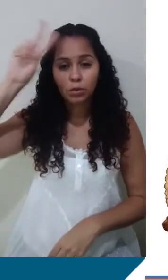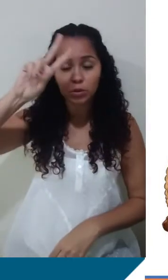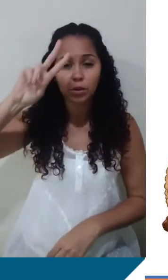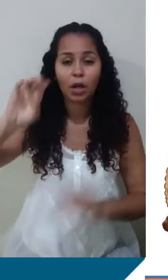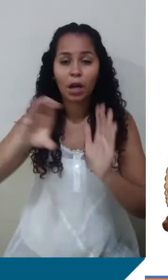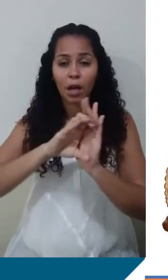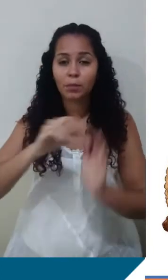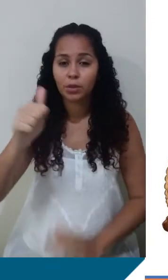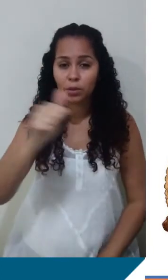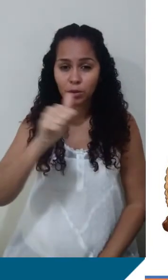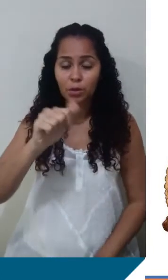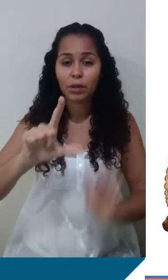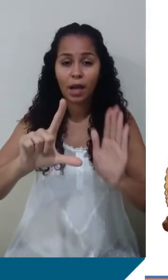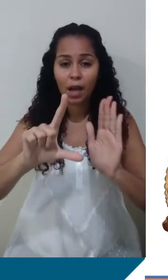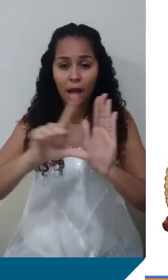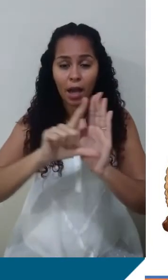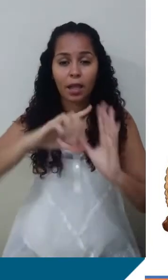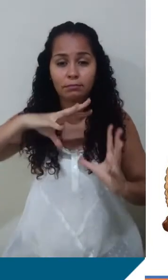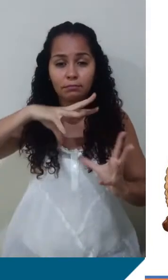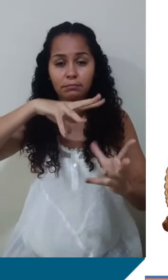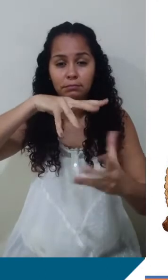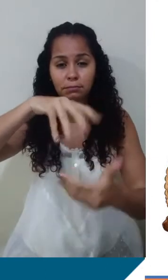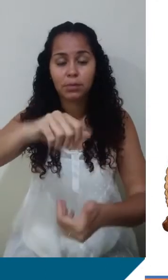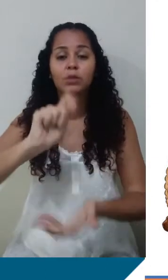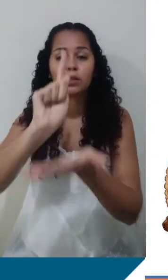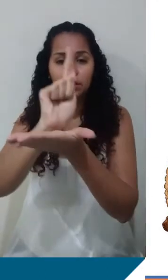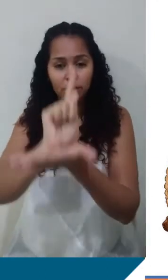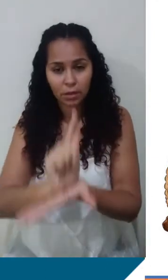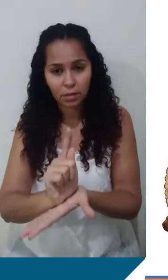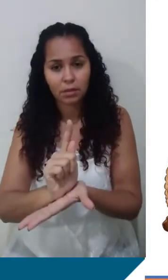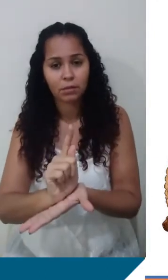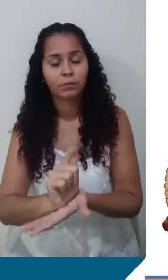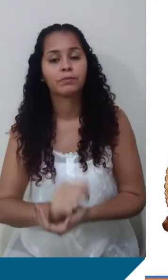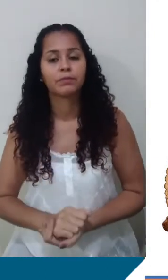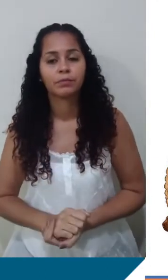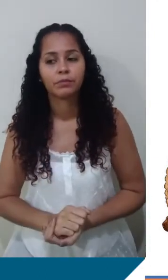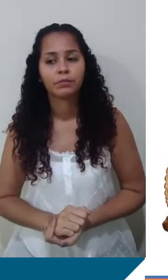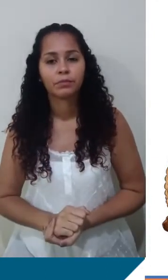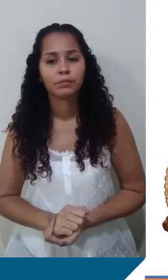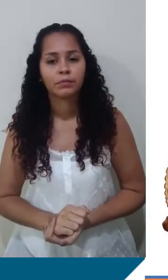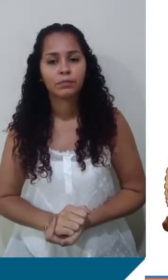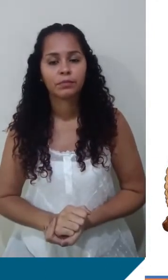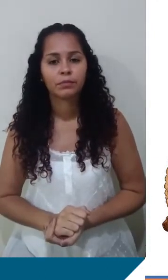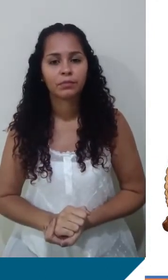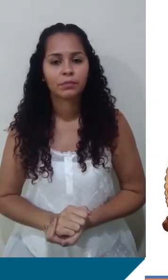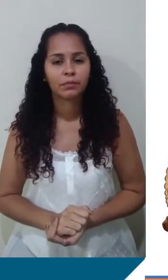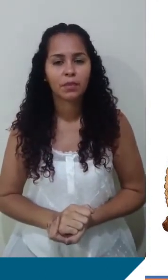Newton, que fala sobre a lei universal da gravitação, onde ele observa uma sã